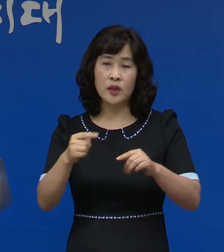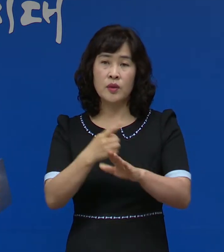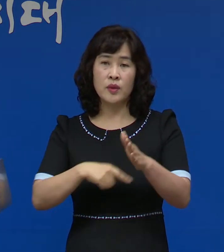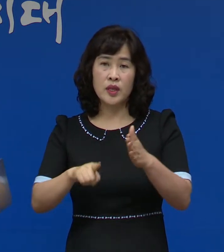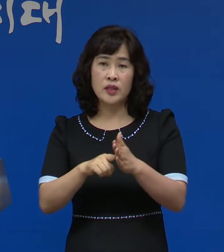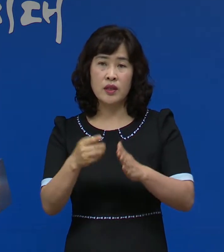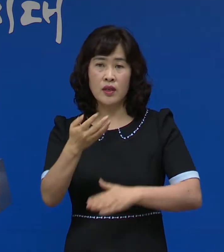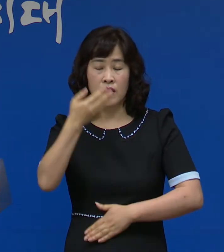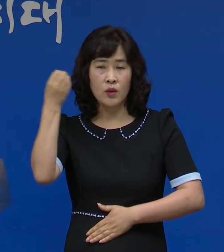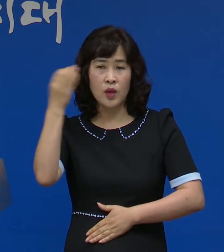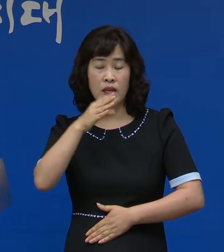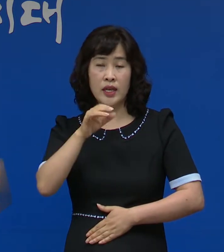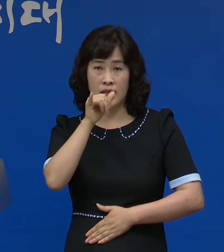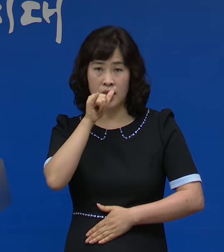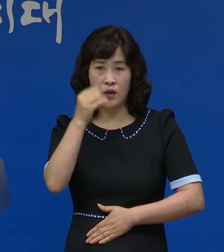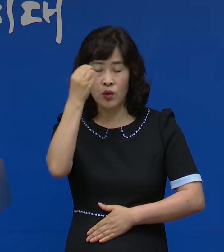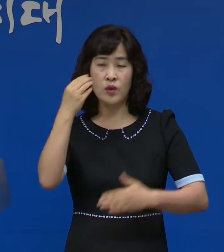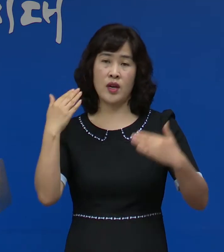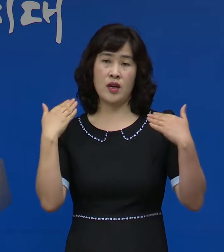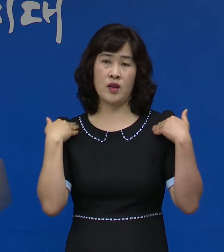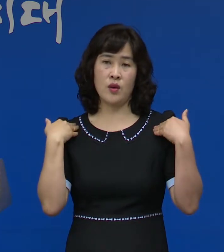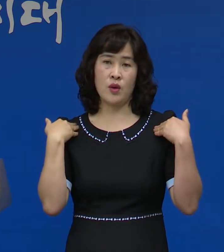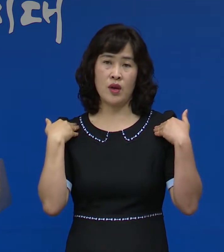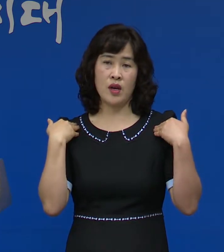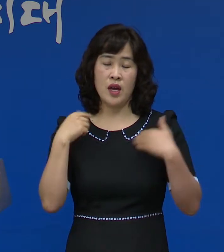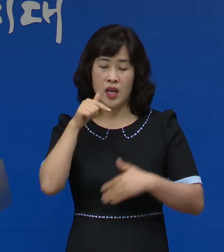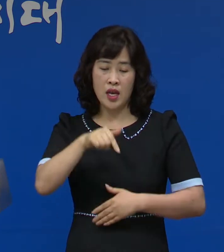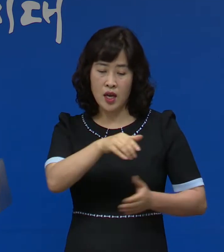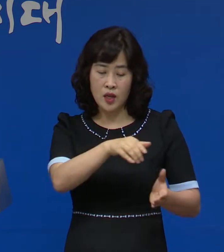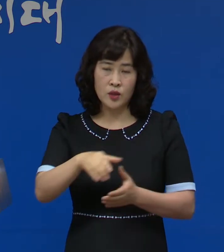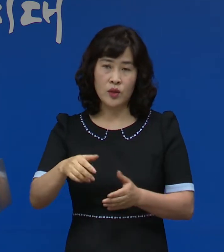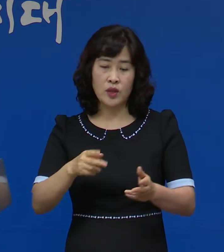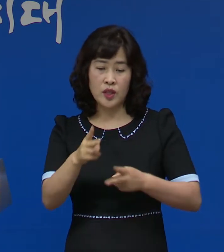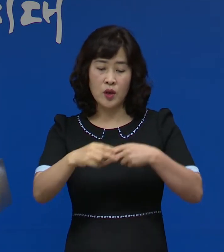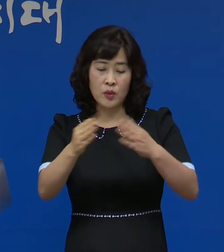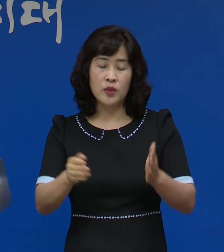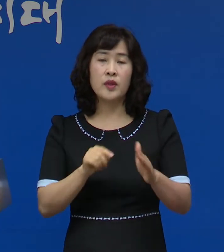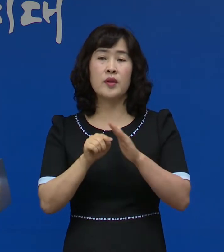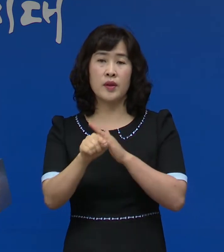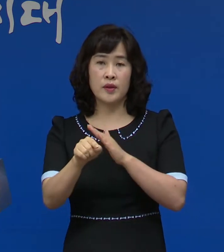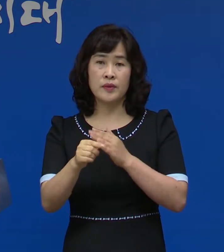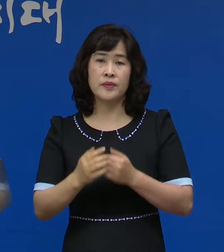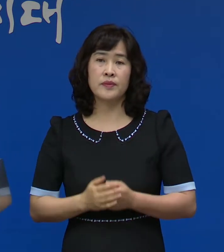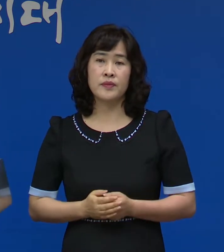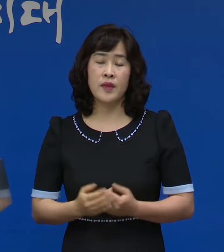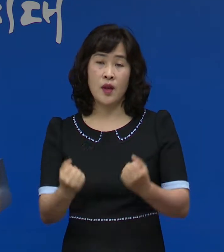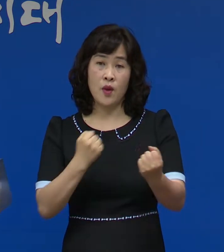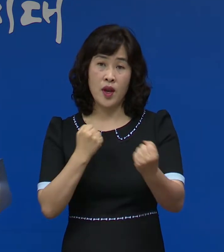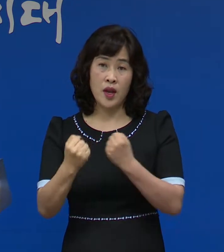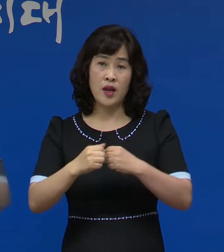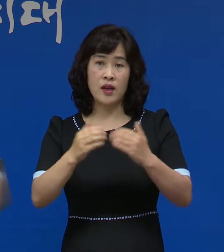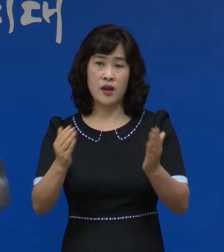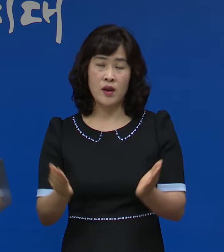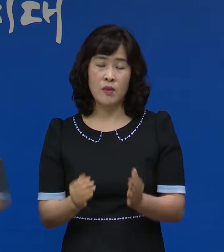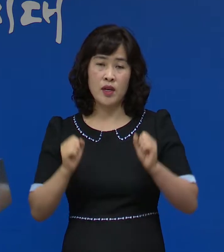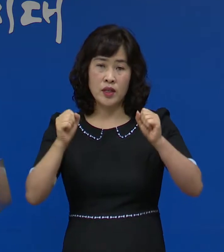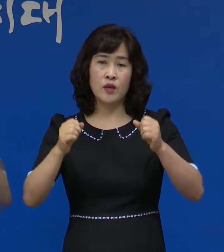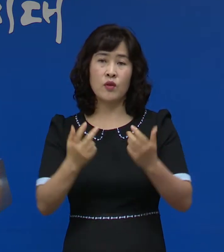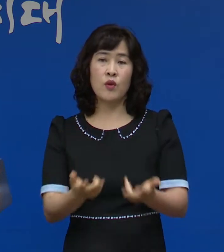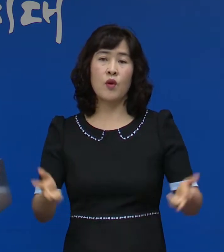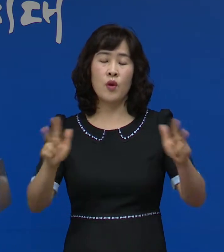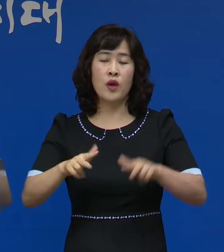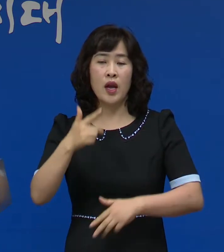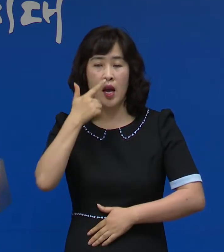연광군 소재 고등학교와 상하수도 사업소에 들렀다가 헬스클럽과 차육공원